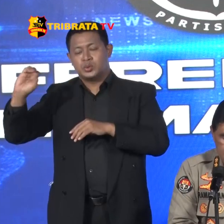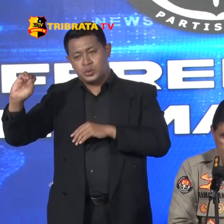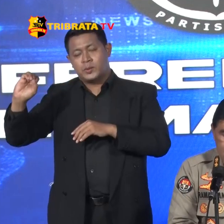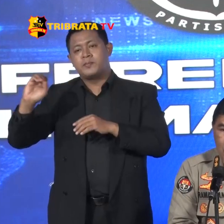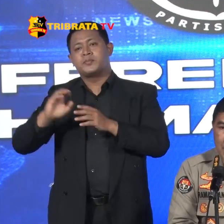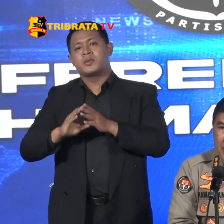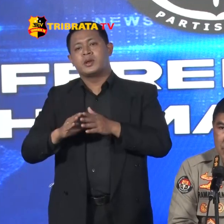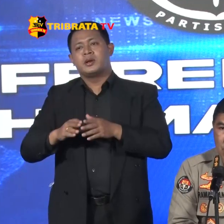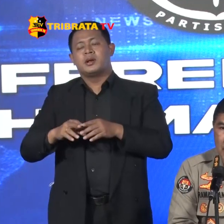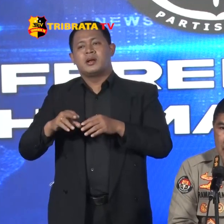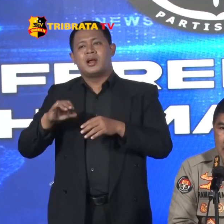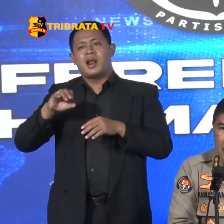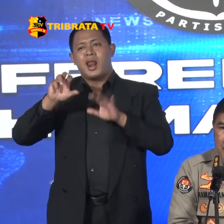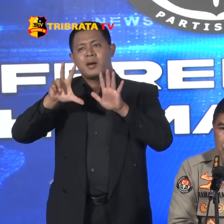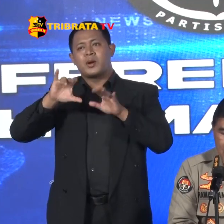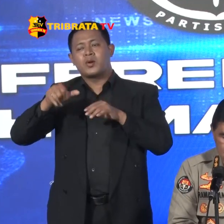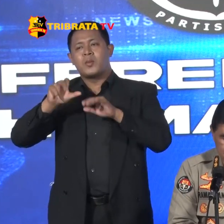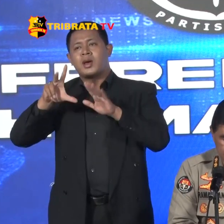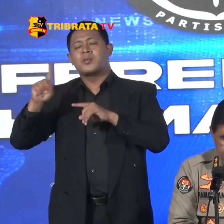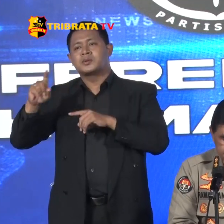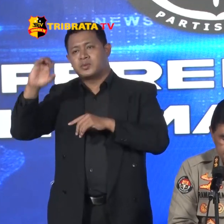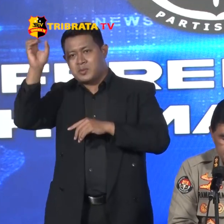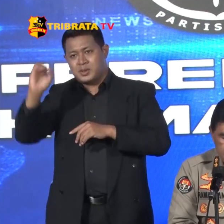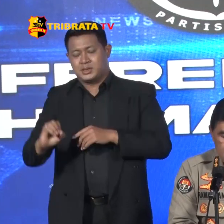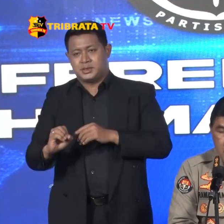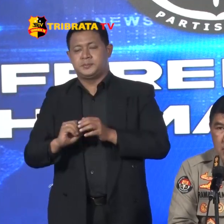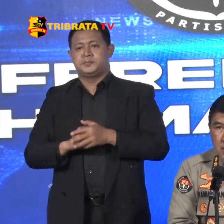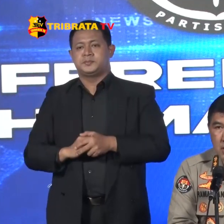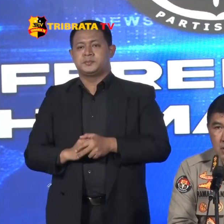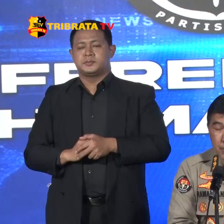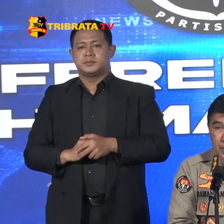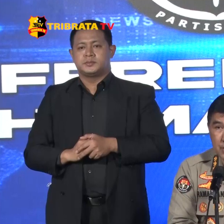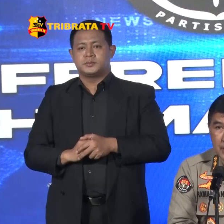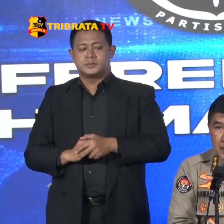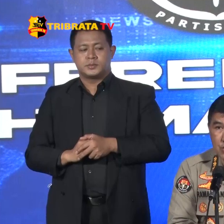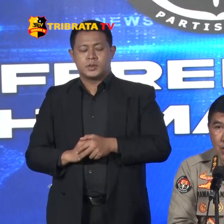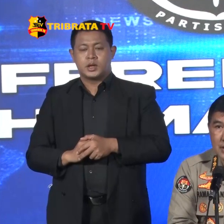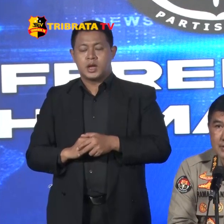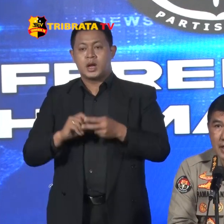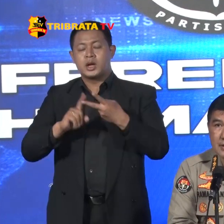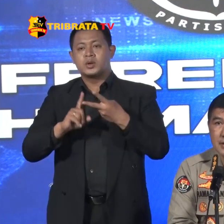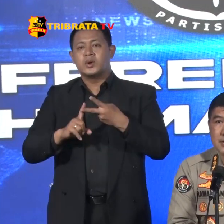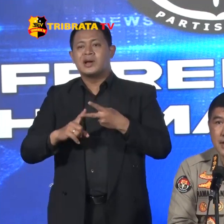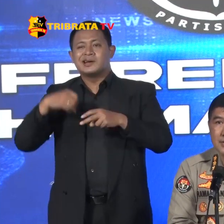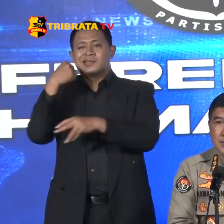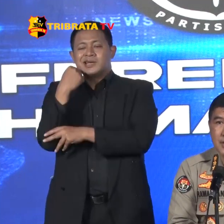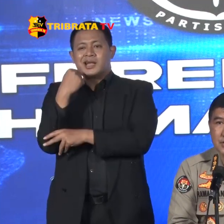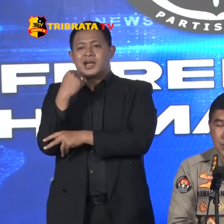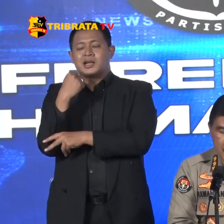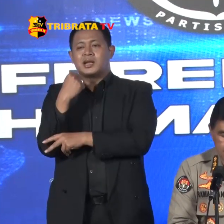Atau 8,81% Kemudian Yang kedua Kejahatan